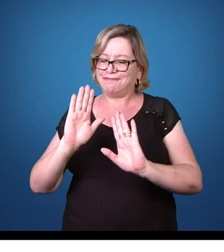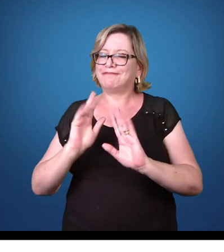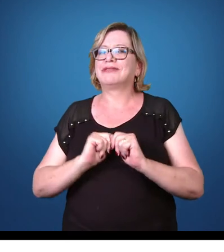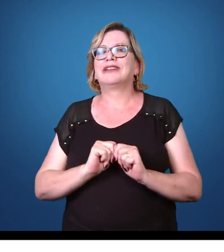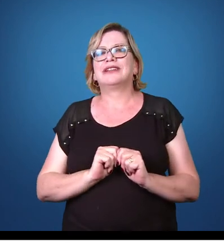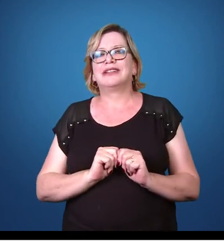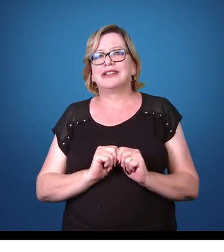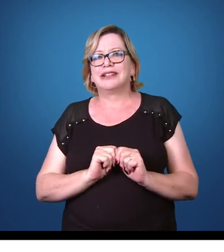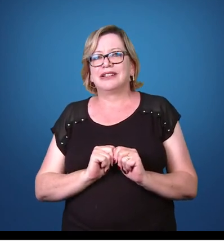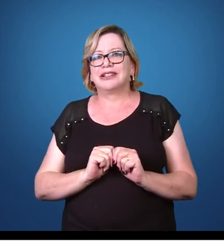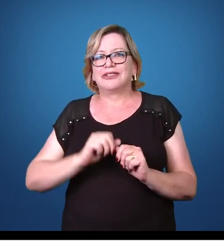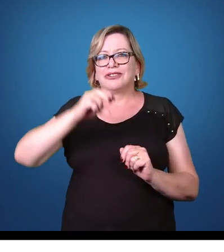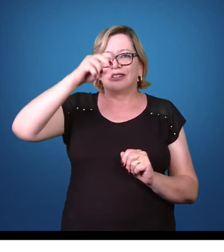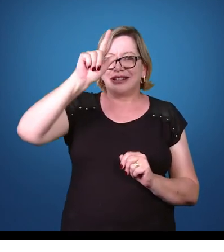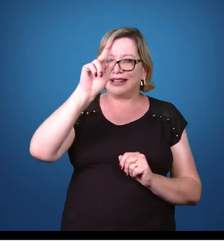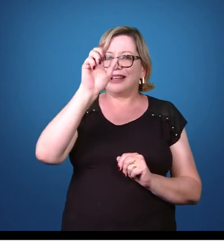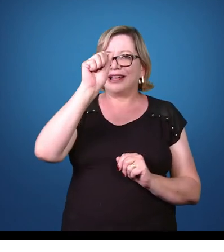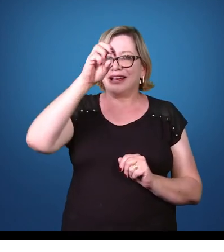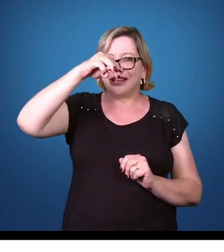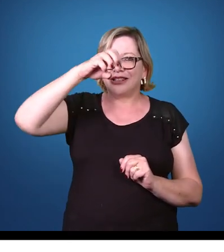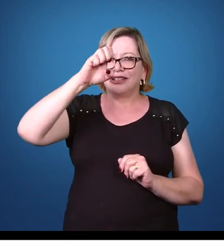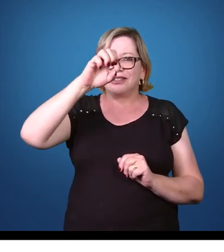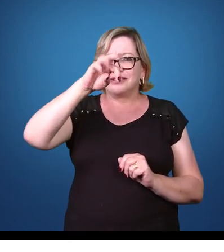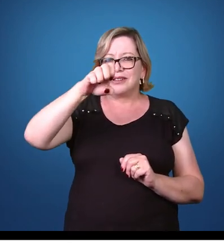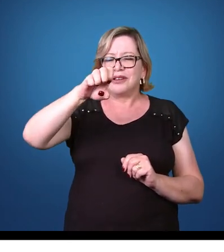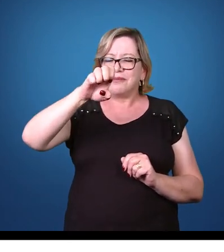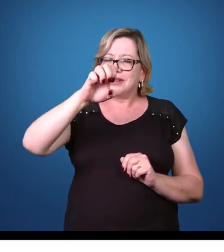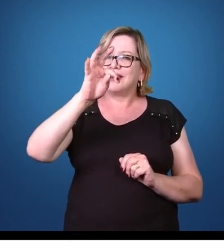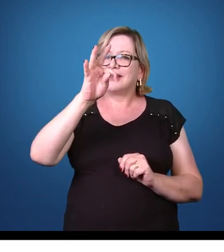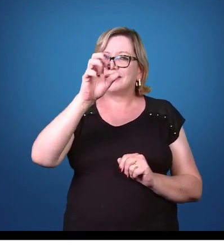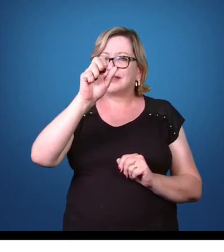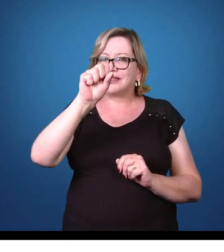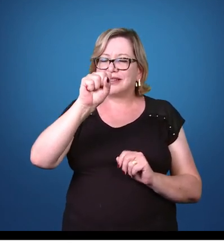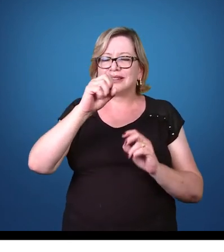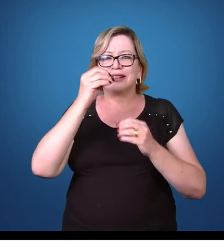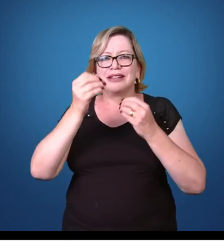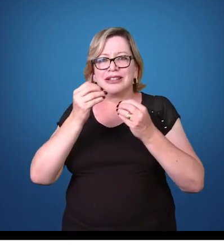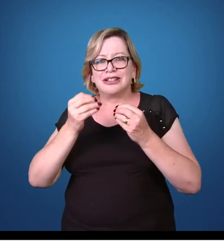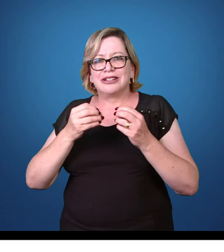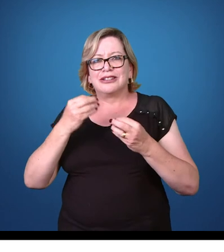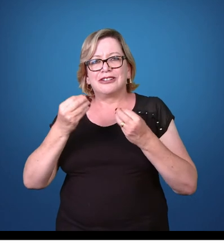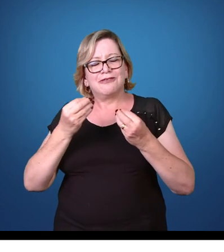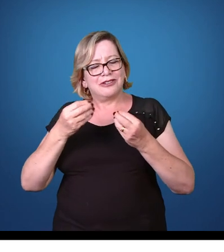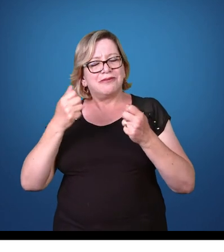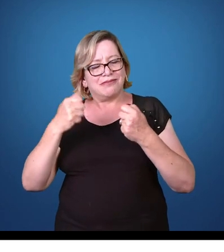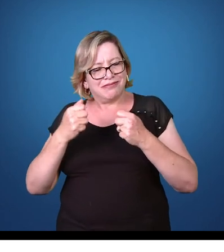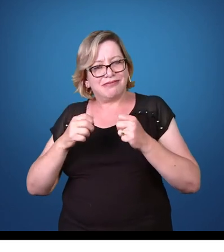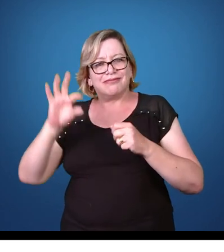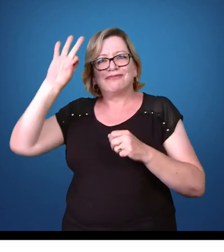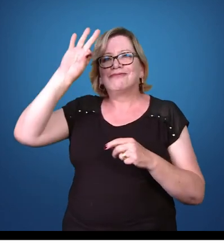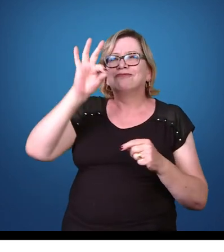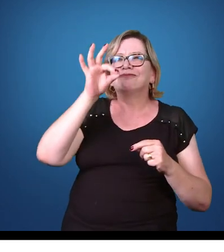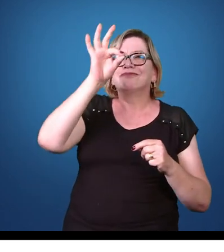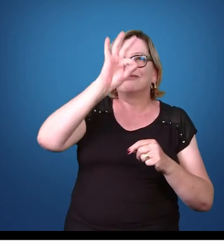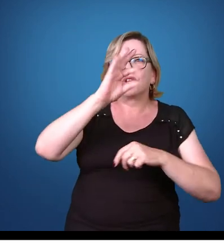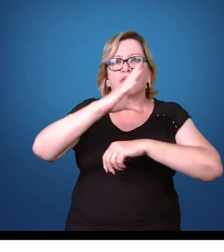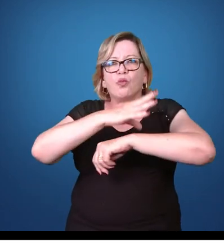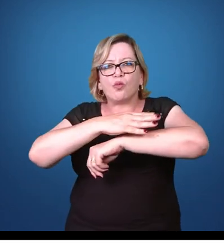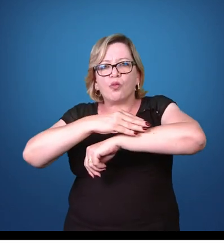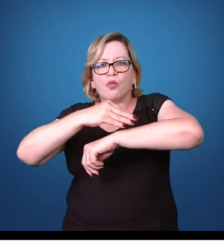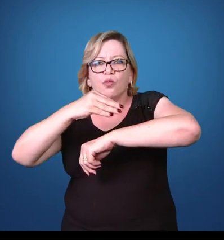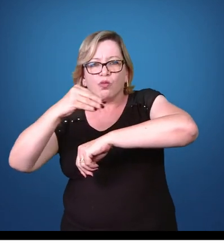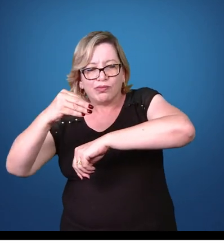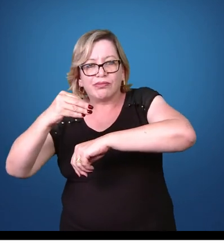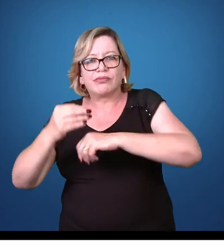Esses micro e macro gametas, eles seguirão para a reprodução sexuada apenas no vetor se eles forem sugados pelo